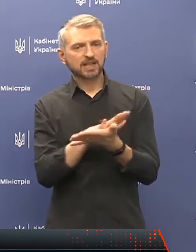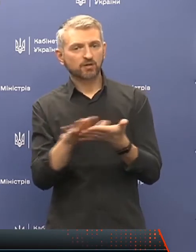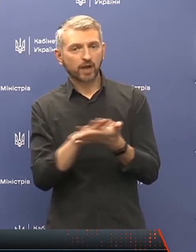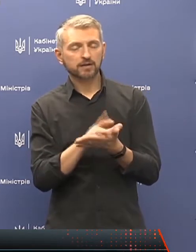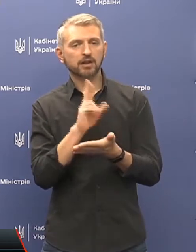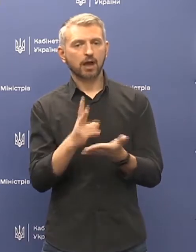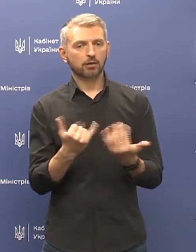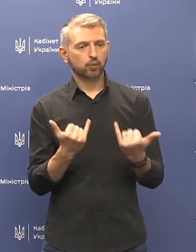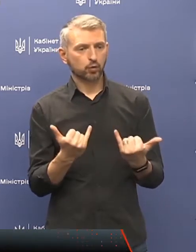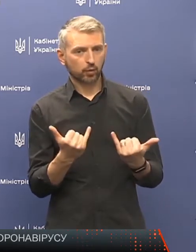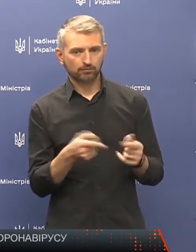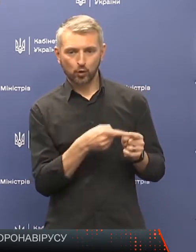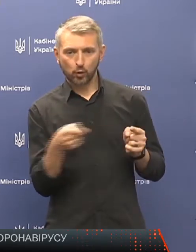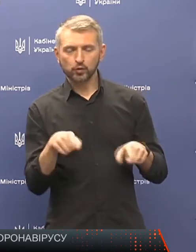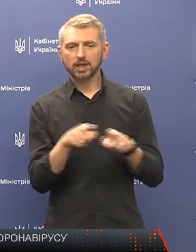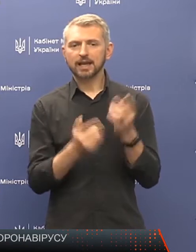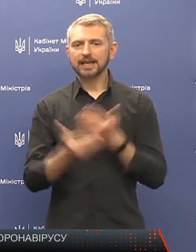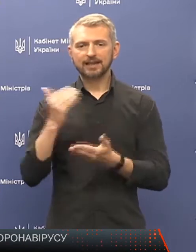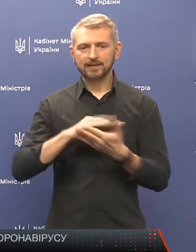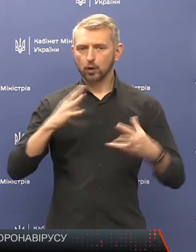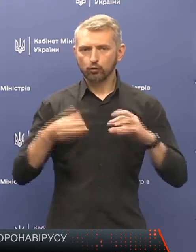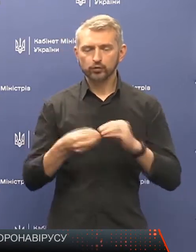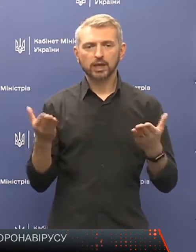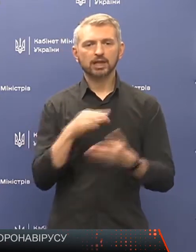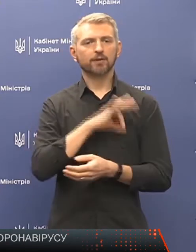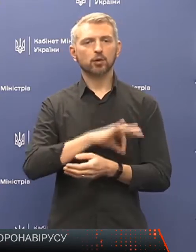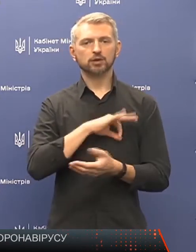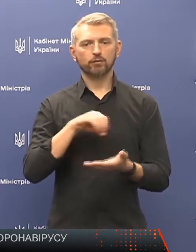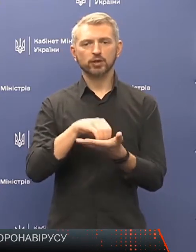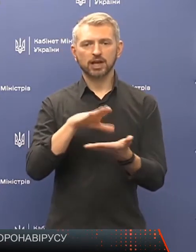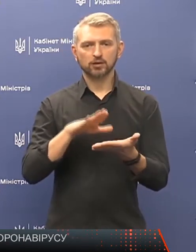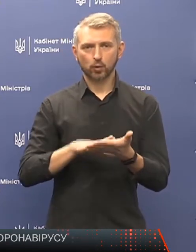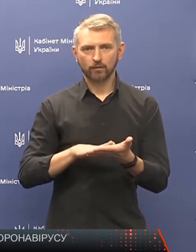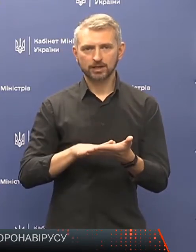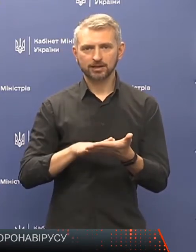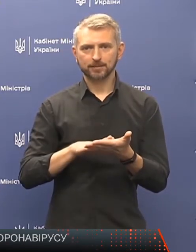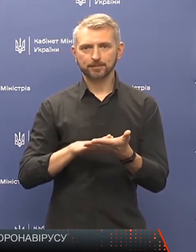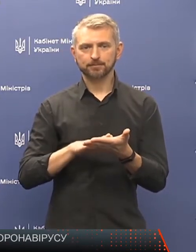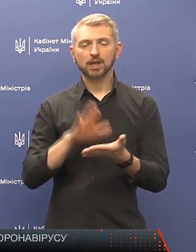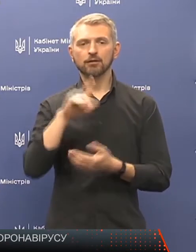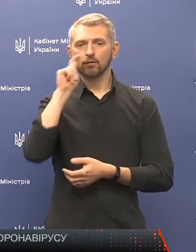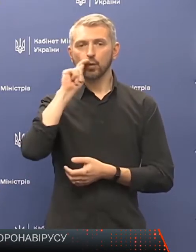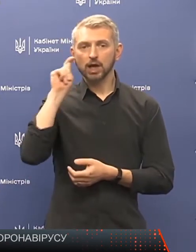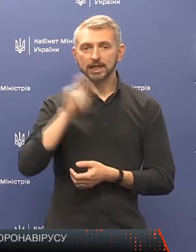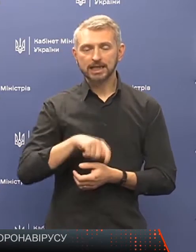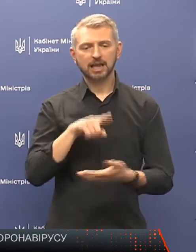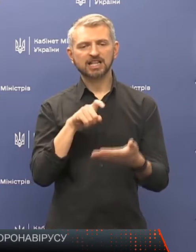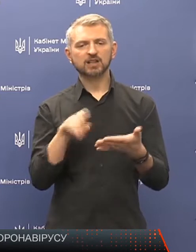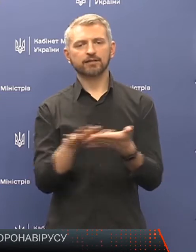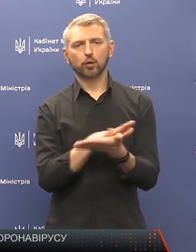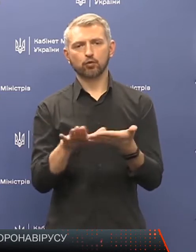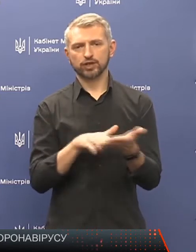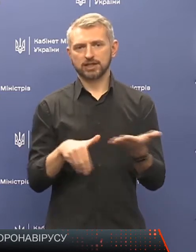так і заключні, які використовують зареєстровані в Україні дезінфікуючі